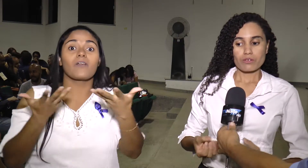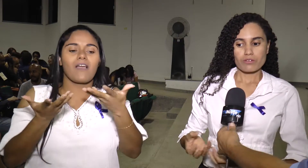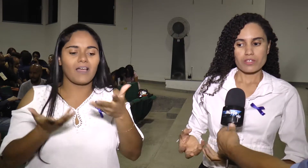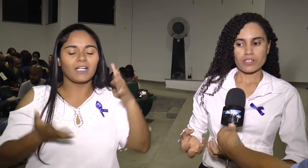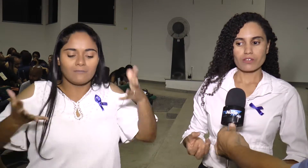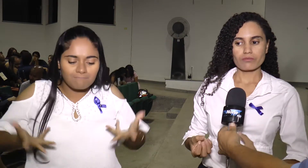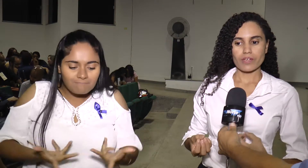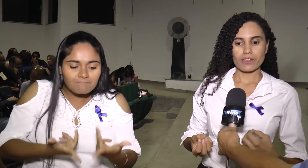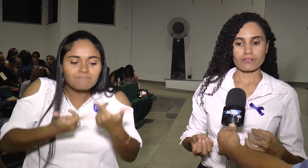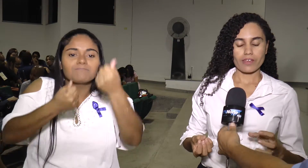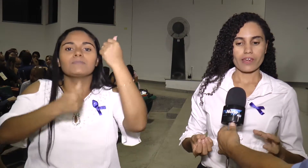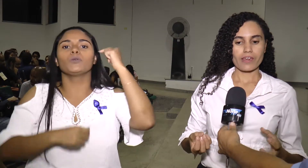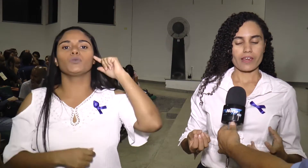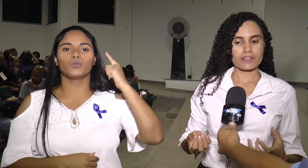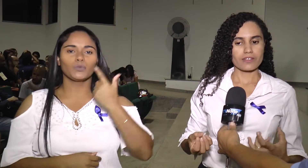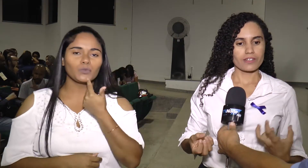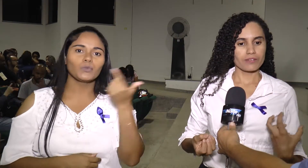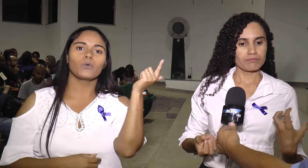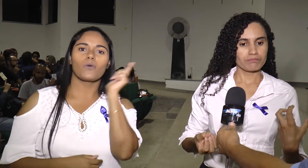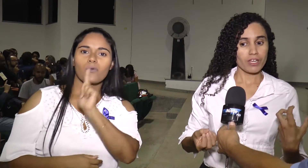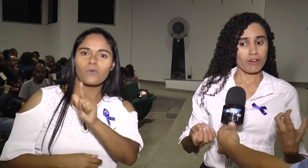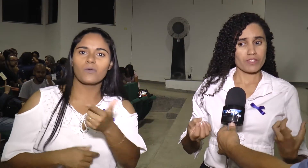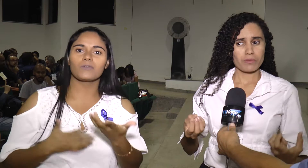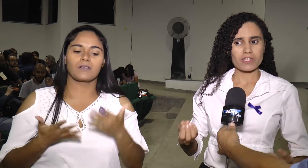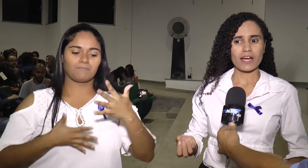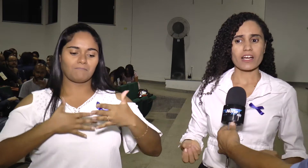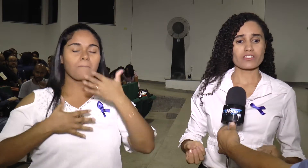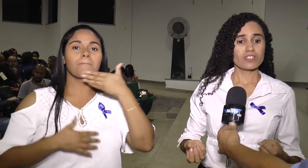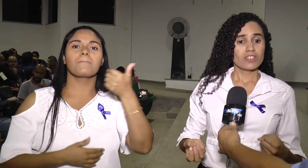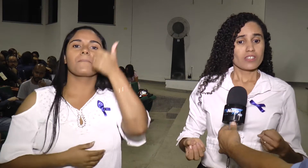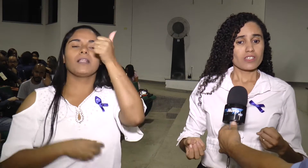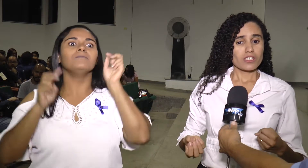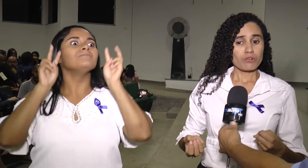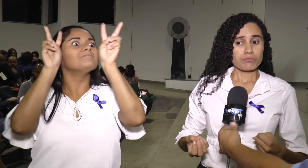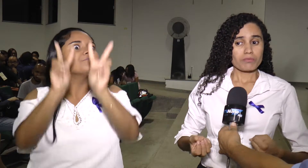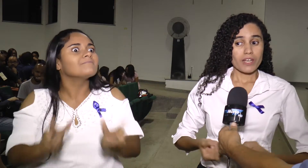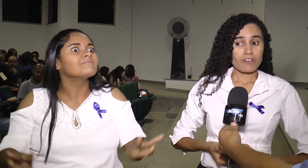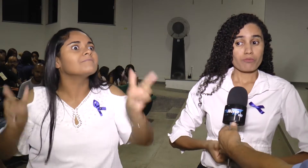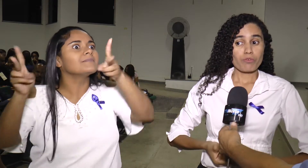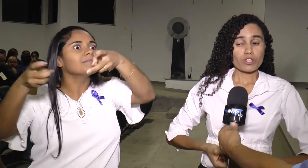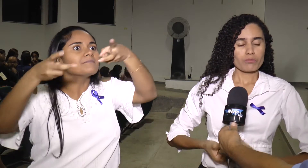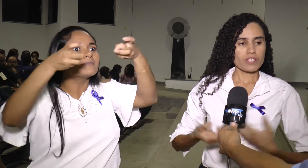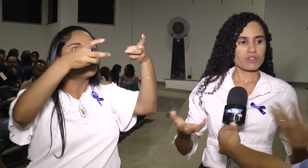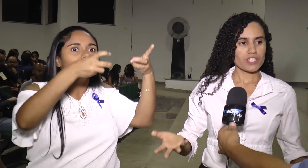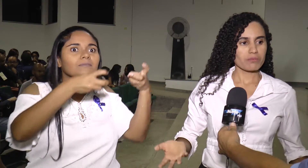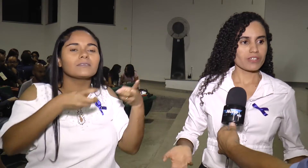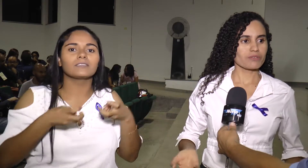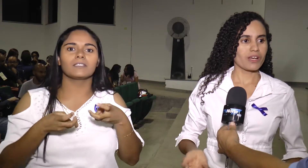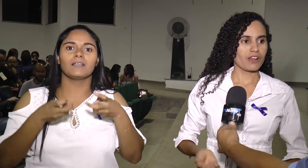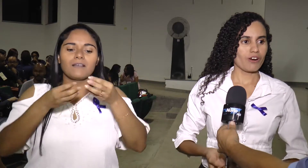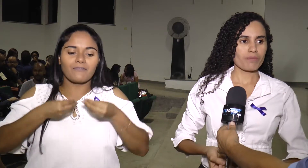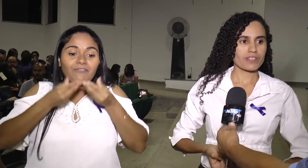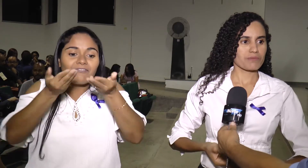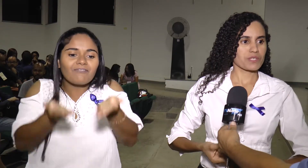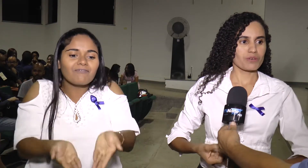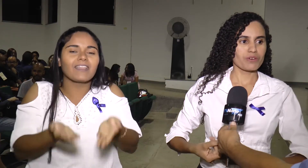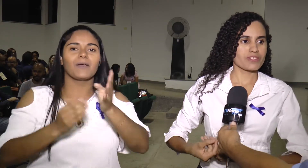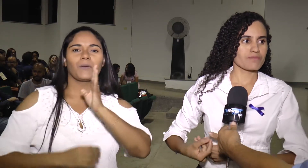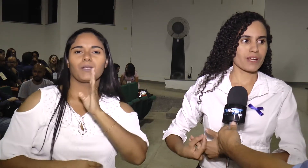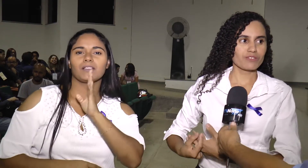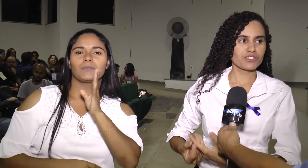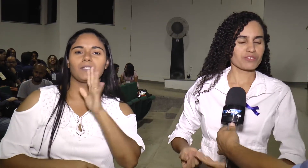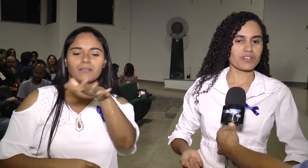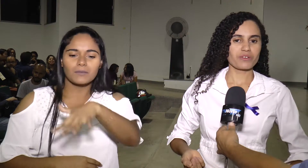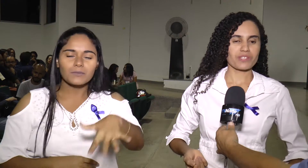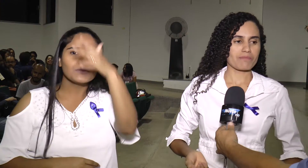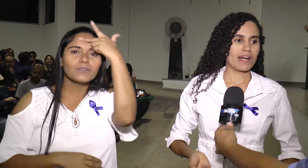eles consigam ter essa melhor visibilidade E que eu leve um quanto mais conhecimento melhor para as pessoas